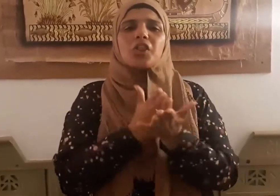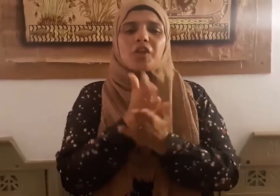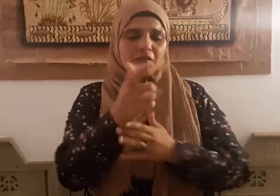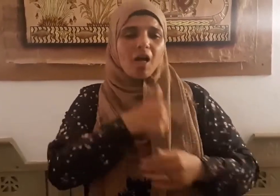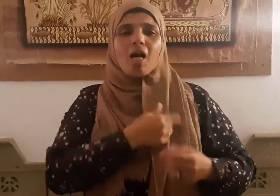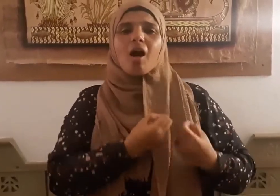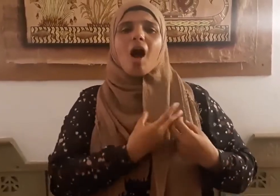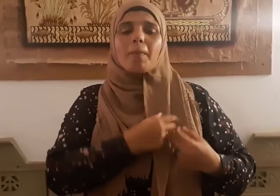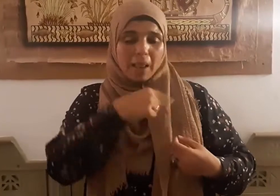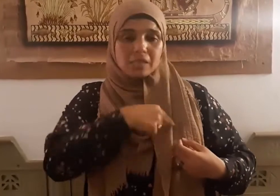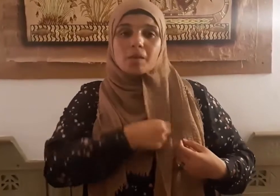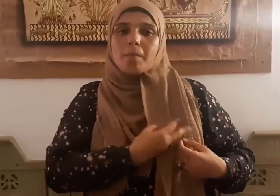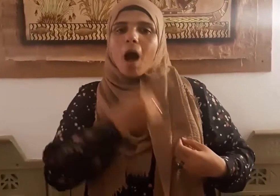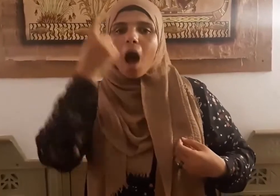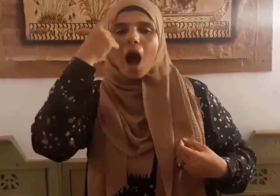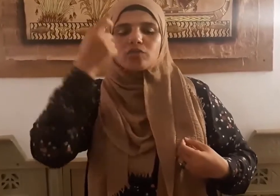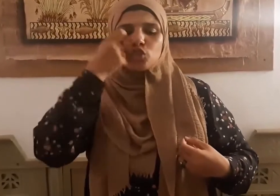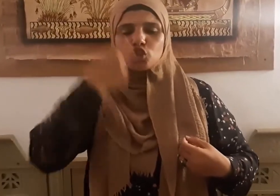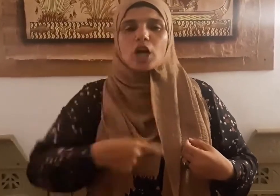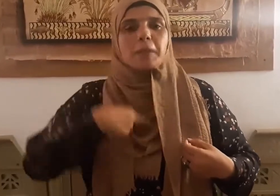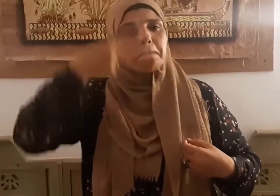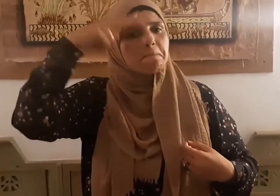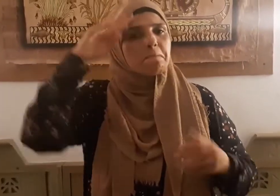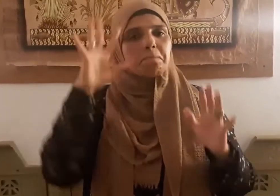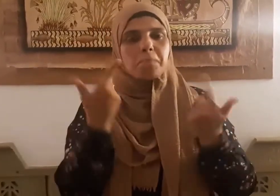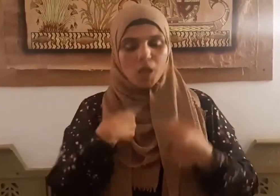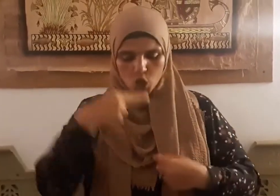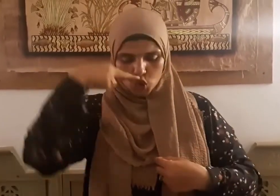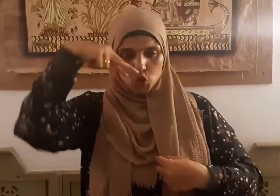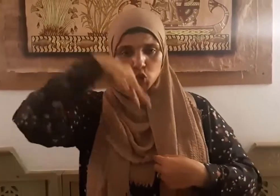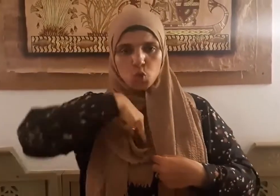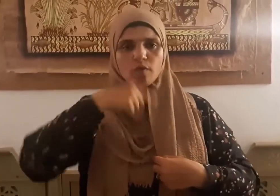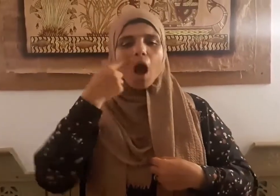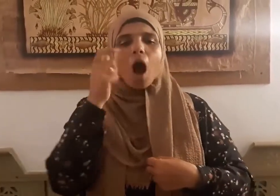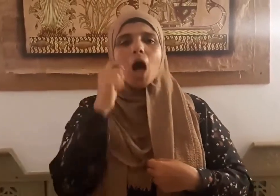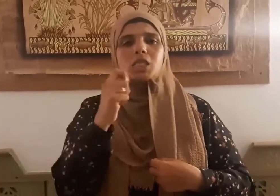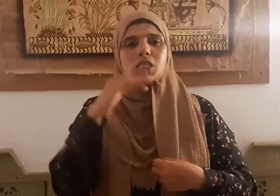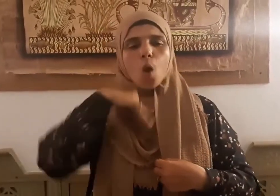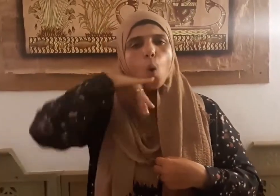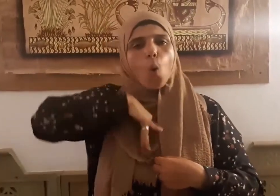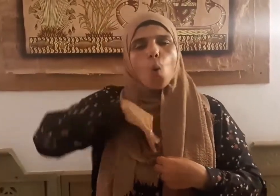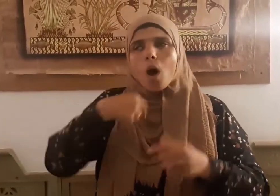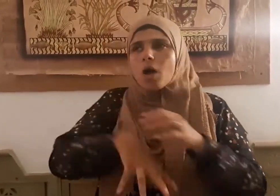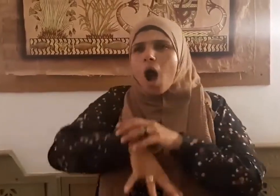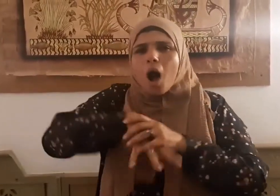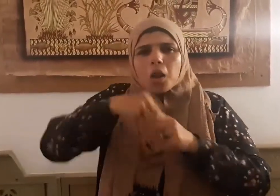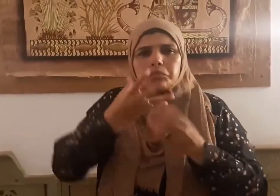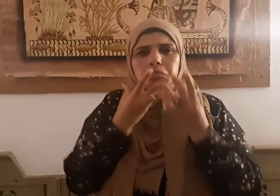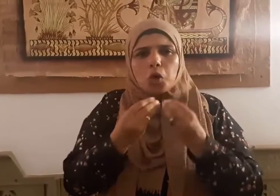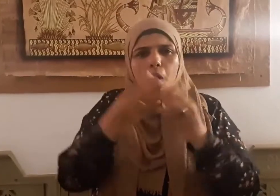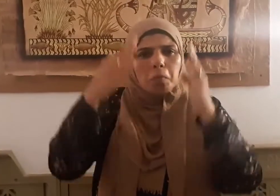يعرف قدر نفسه فينظر في أصل وجوده بعد العدم من تراب